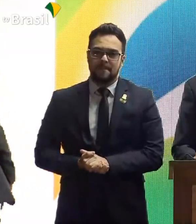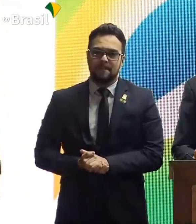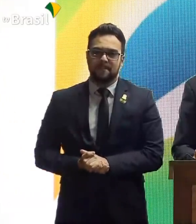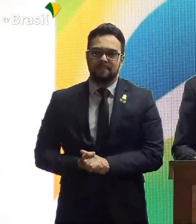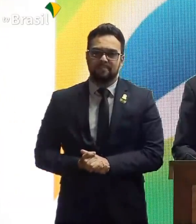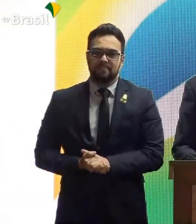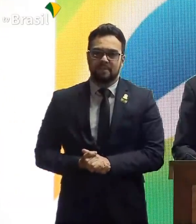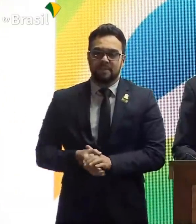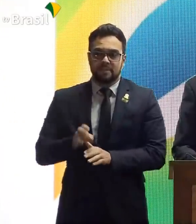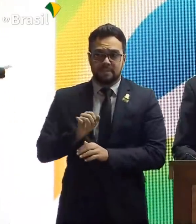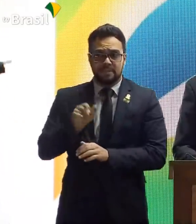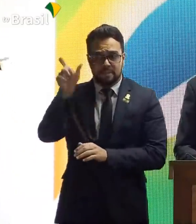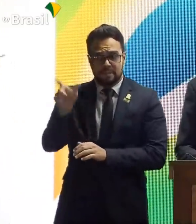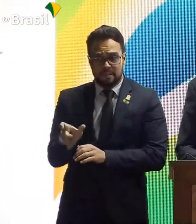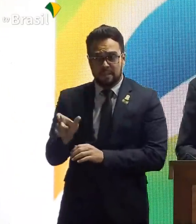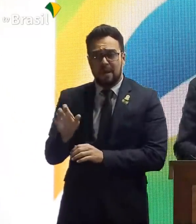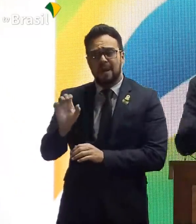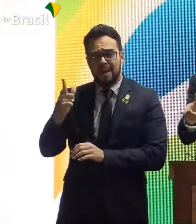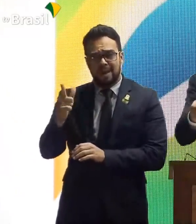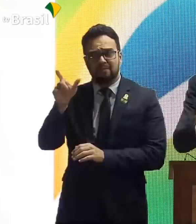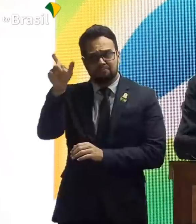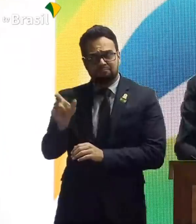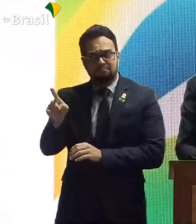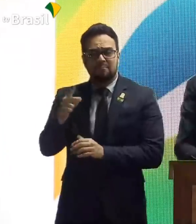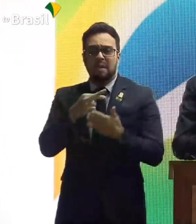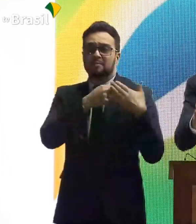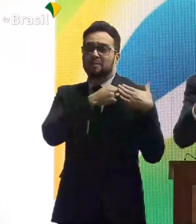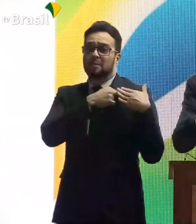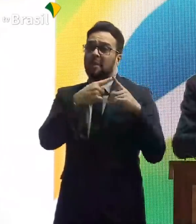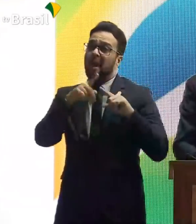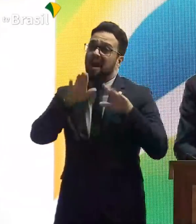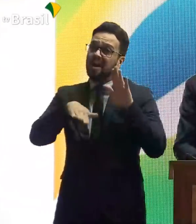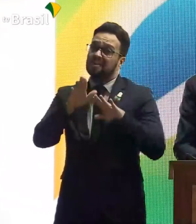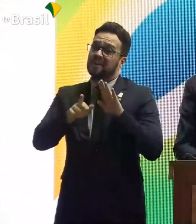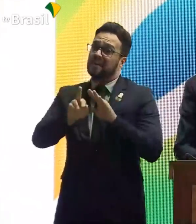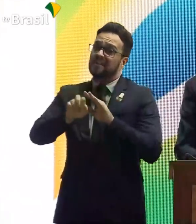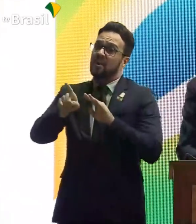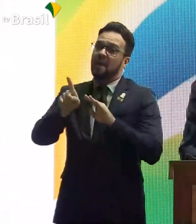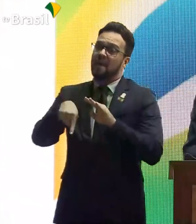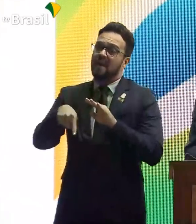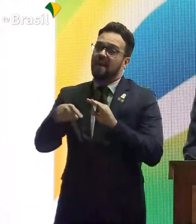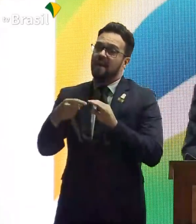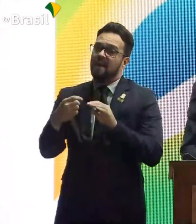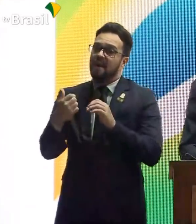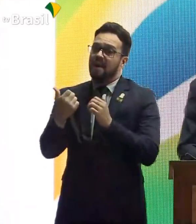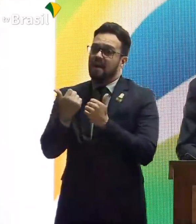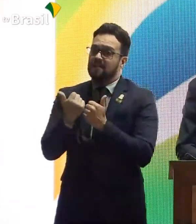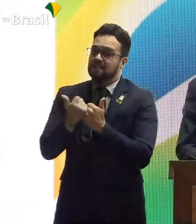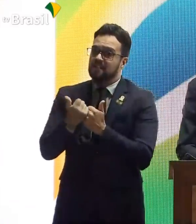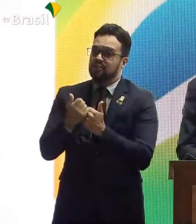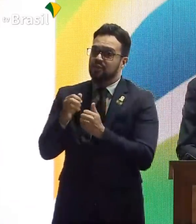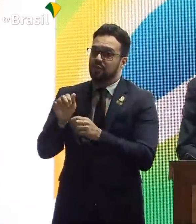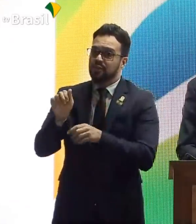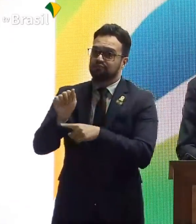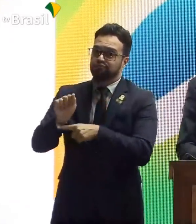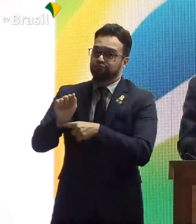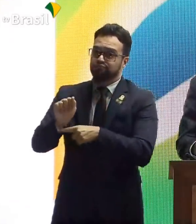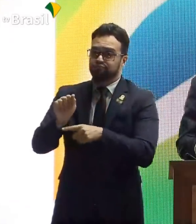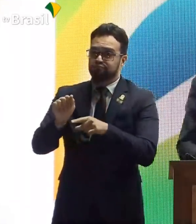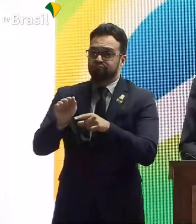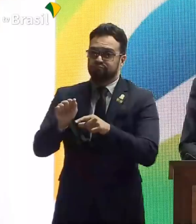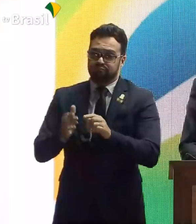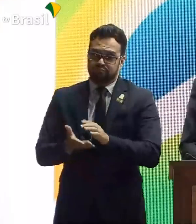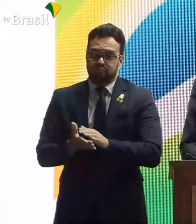Se ele tiver a responsabilidade, obviamente. Porque, às vezes, lá na ponta da linha, está um assessor fazendo besteira. Sem a gente saber.